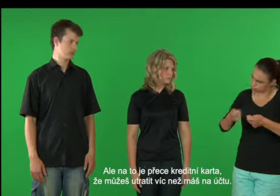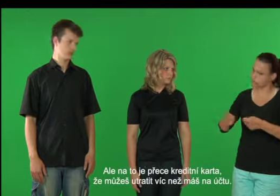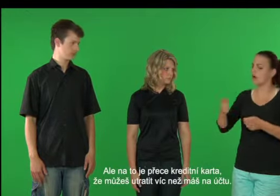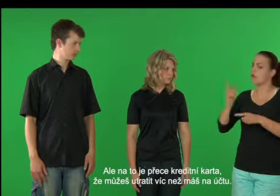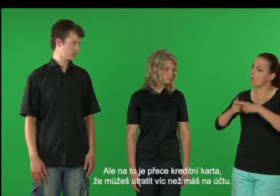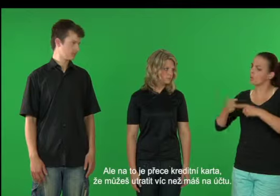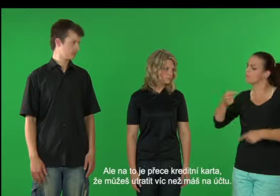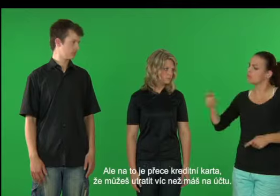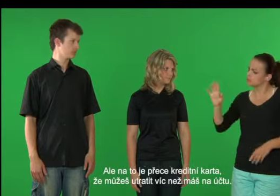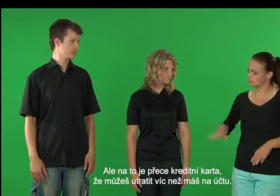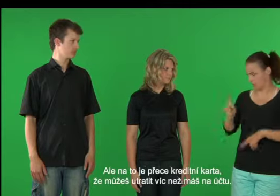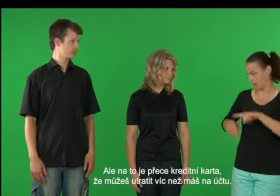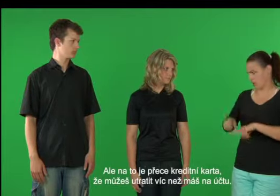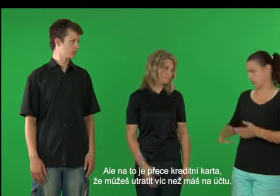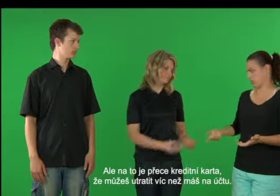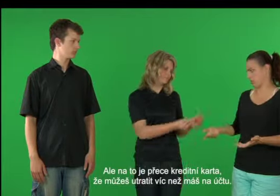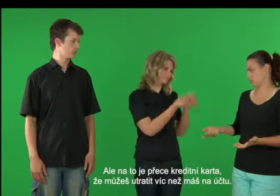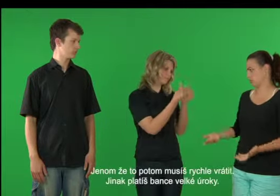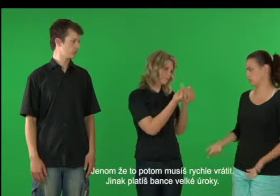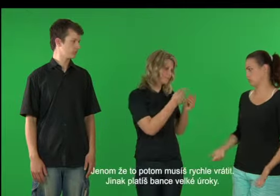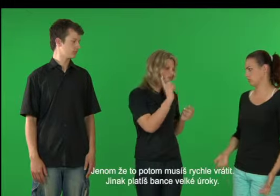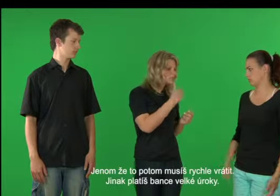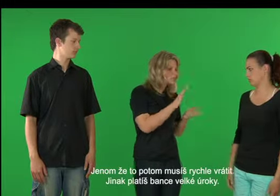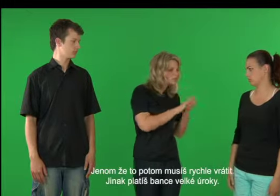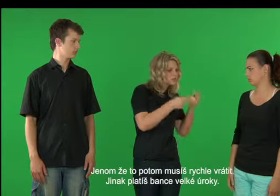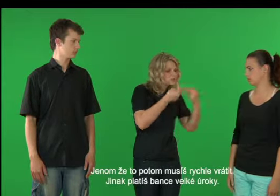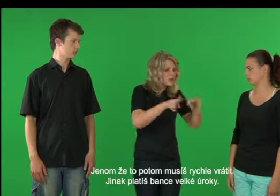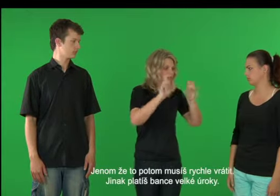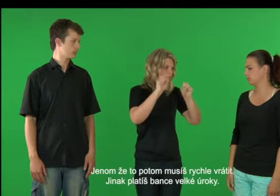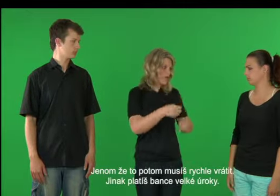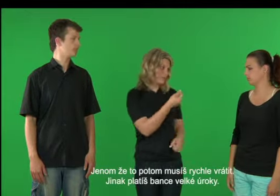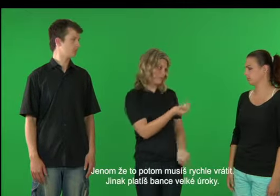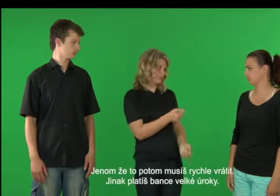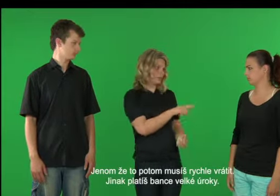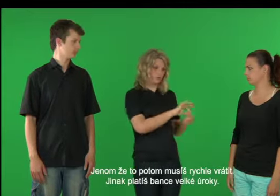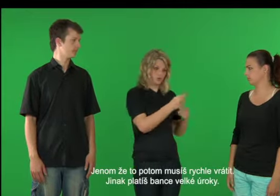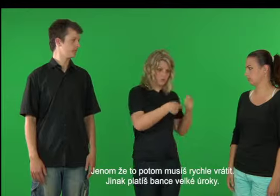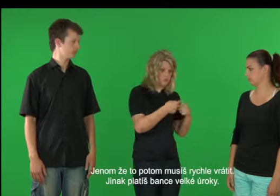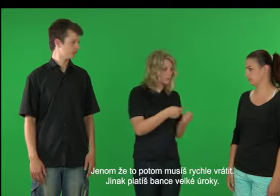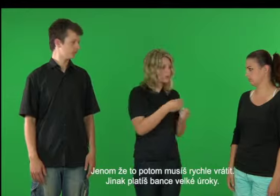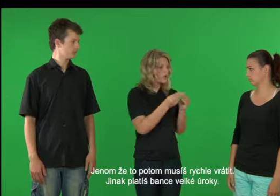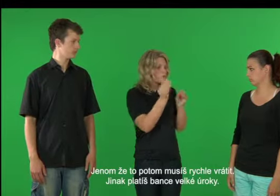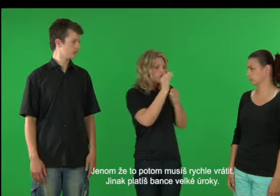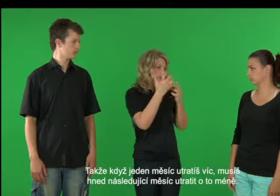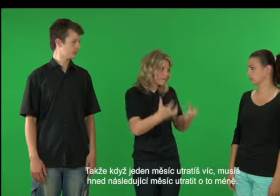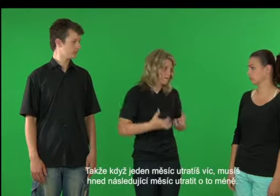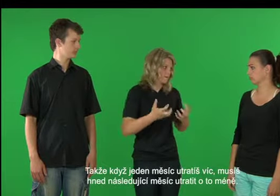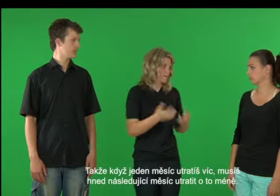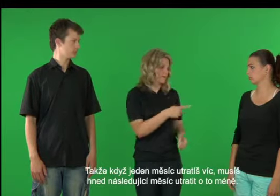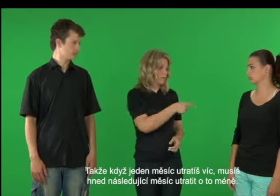karta, takže můžeš utratit víc, než máš na účtu. Jenomže to potom musíš rychle vrátit. Jinak platíš v bance velké úroky. Takže když